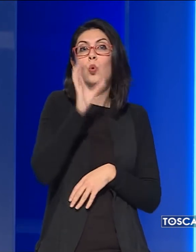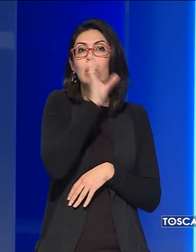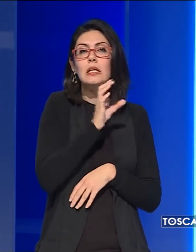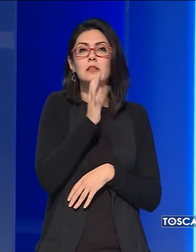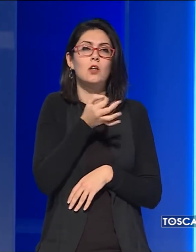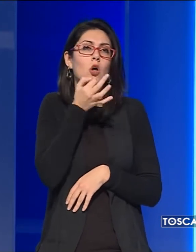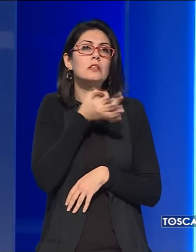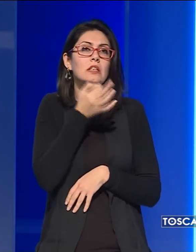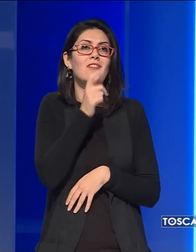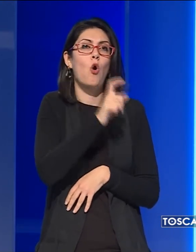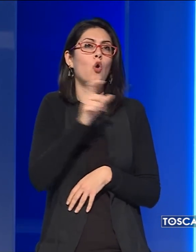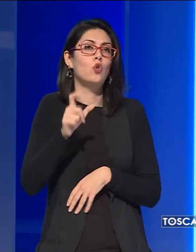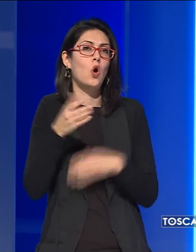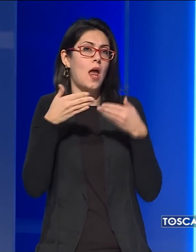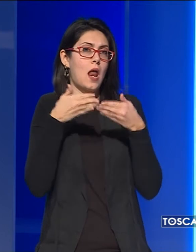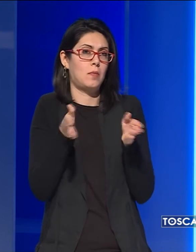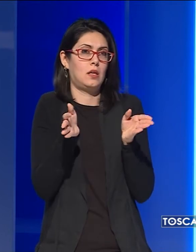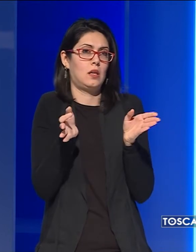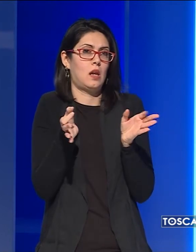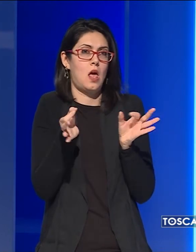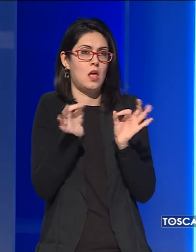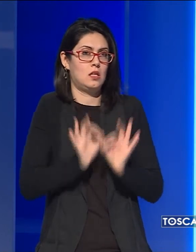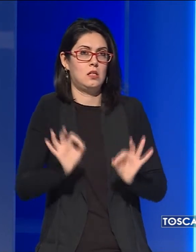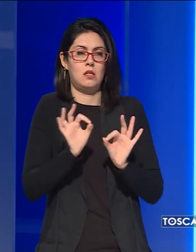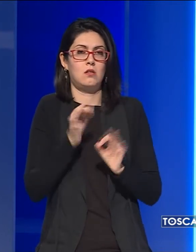aprire un conto corrente in banca.